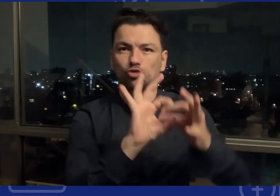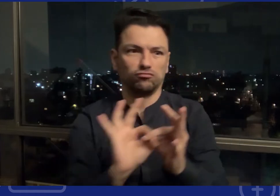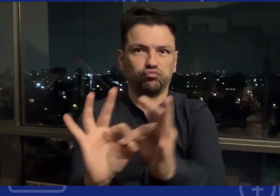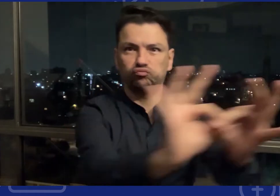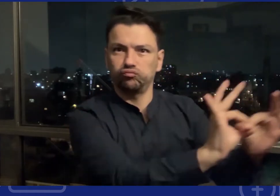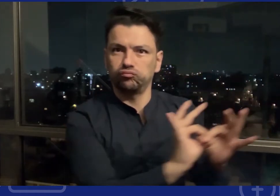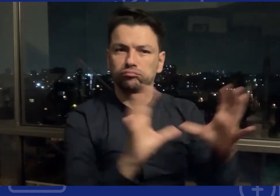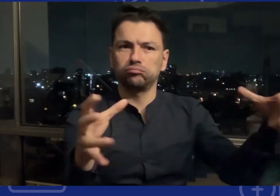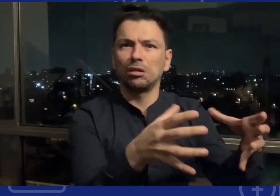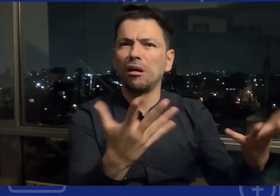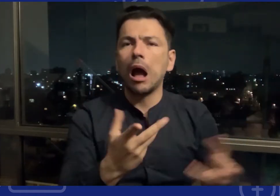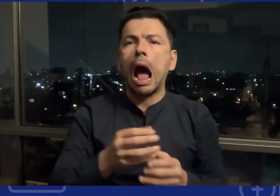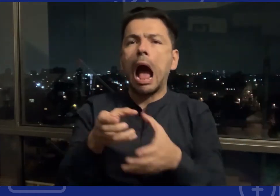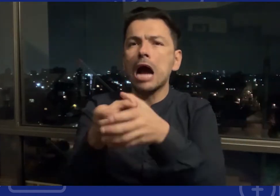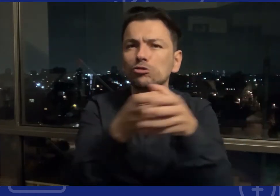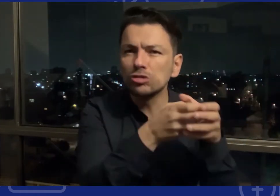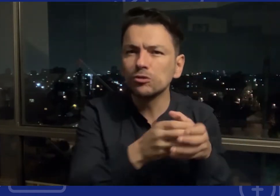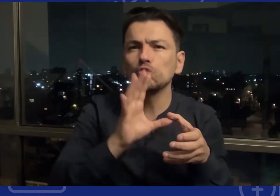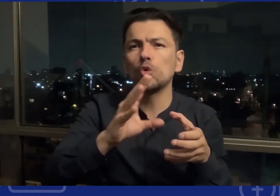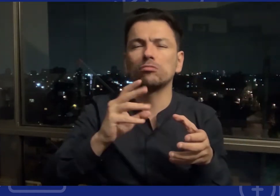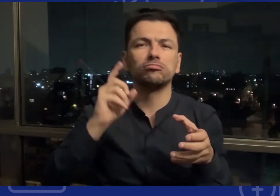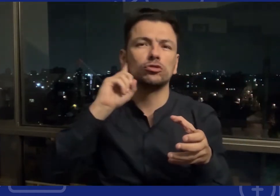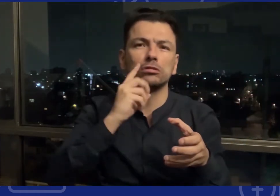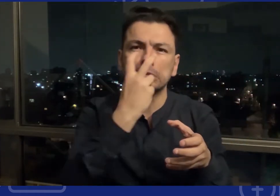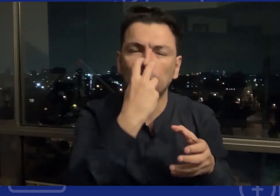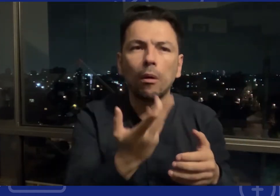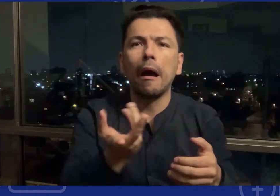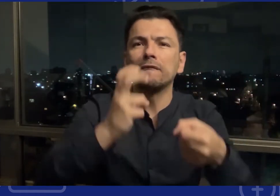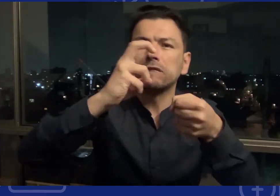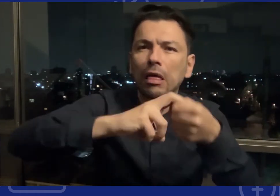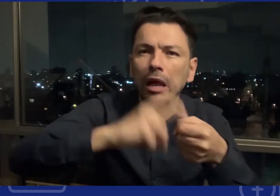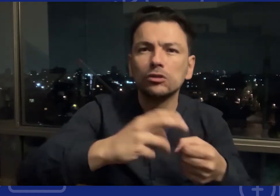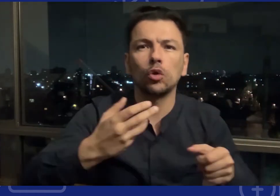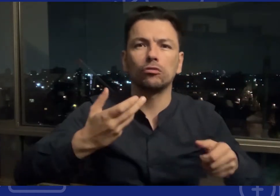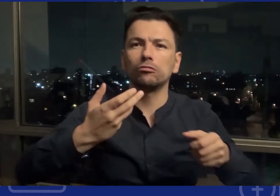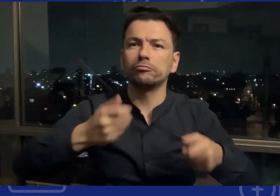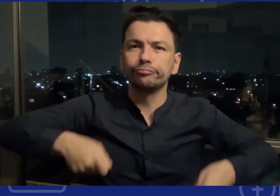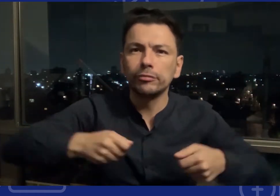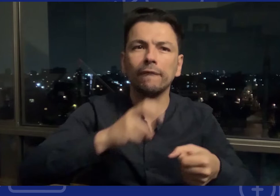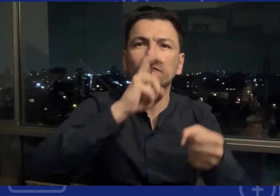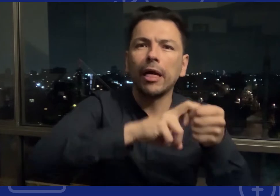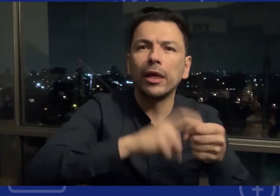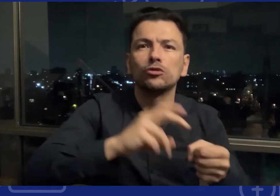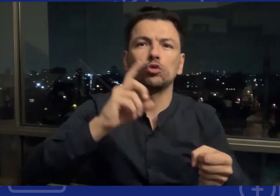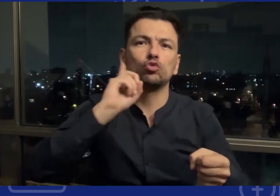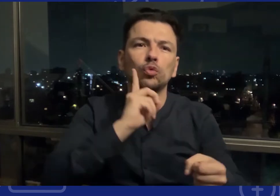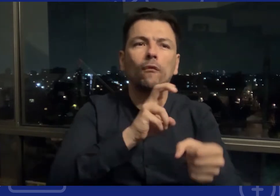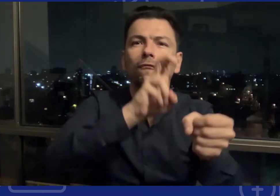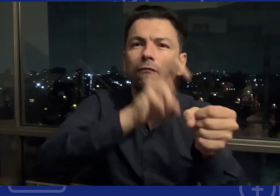Desde la coalición colombiana por la implementación de la convención en la cual participan organizaciones de sociedad